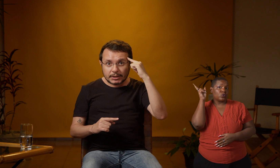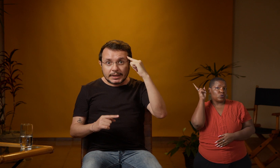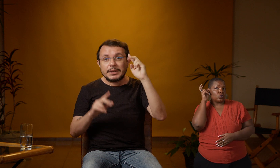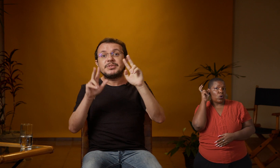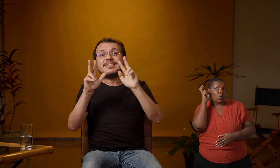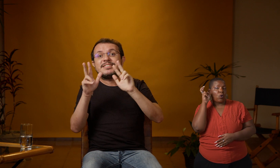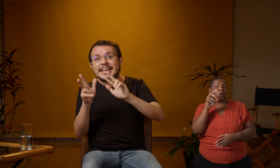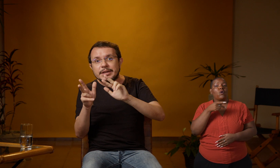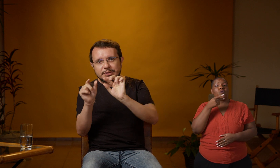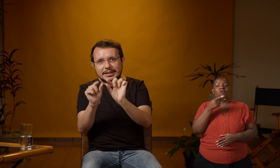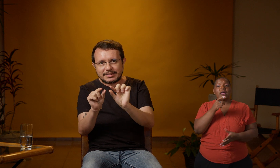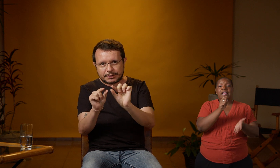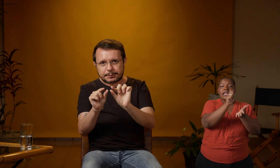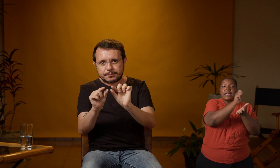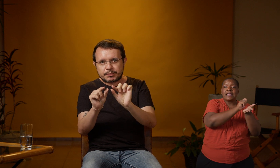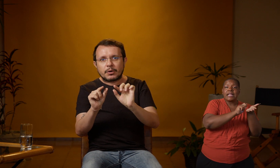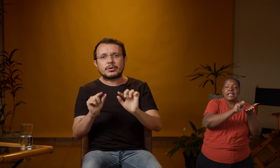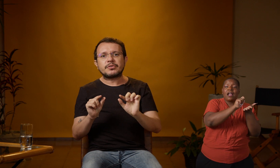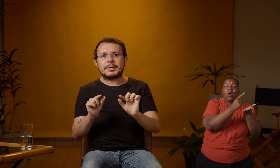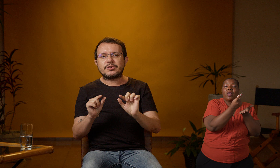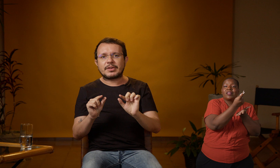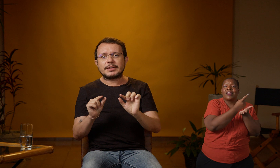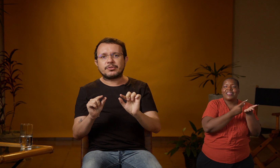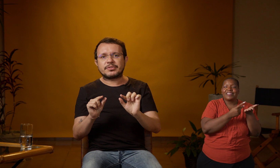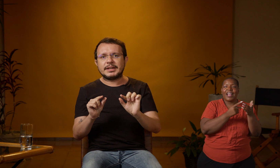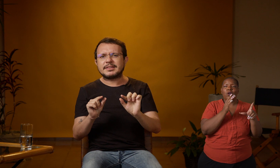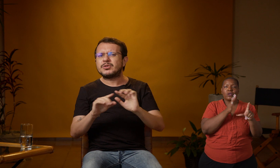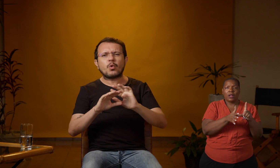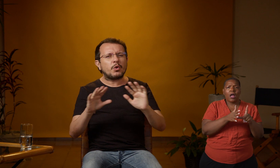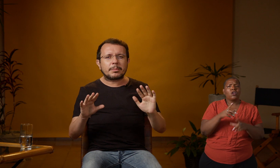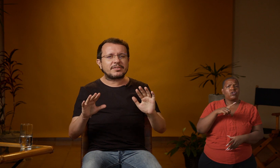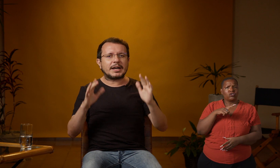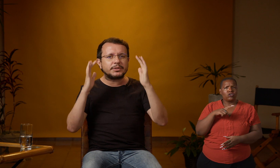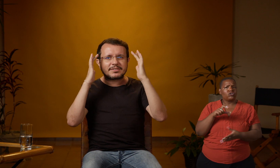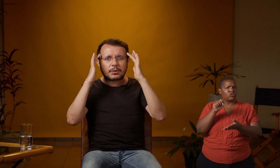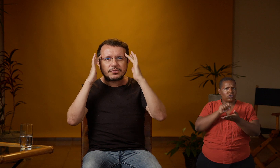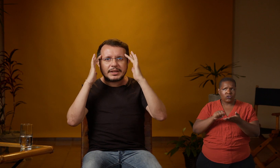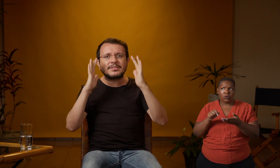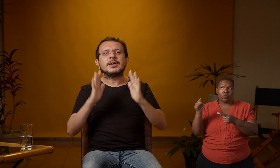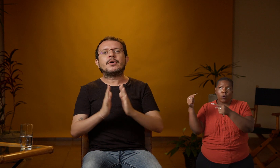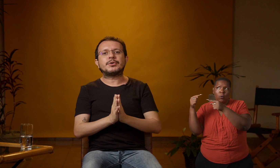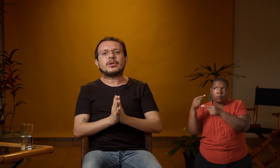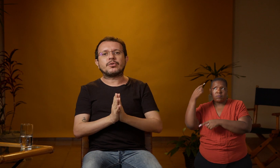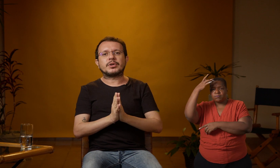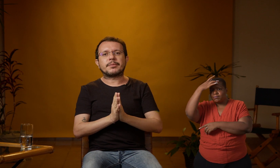e o desenho da letra. O nosso aprendizado de escrita é todo baseado nessa consciência fonológica.